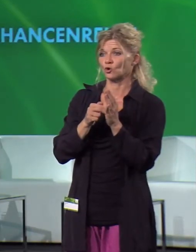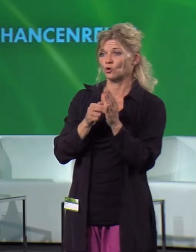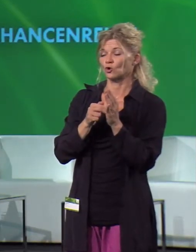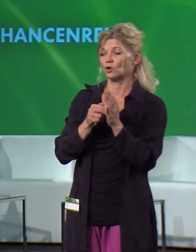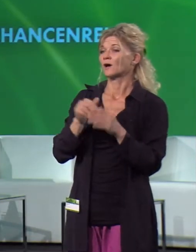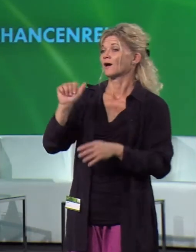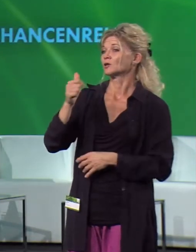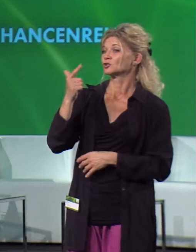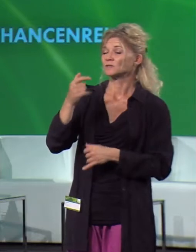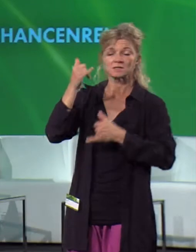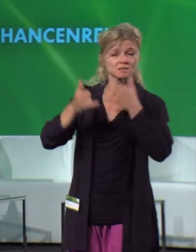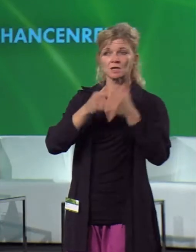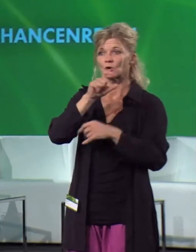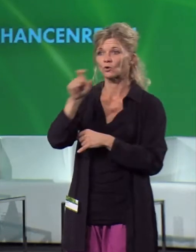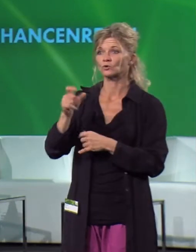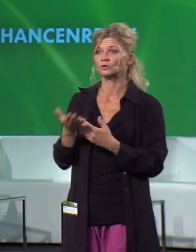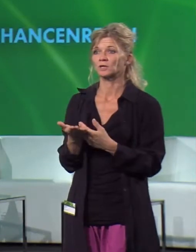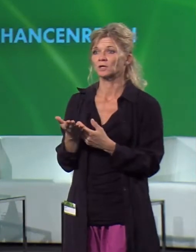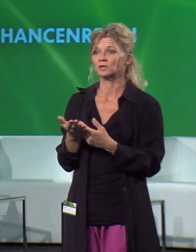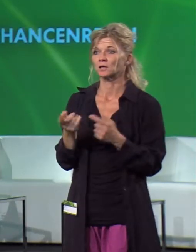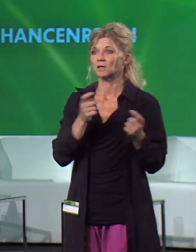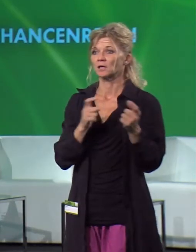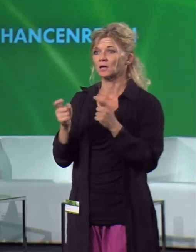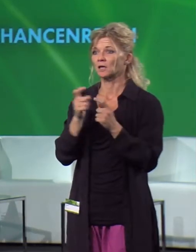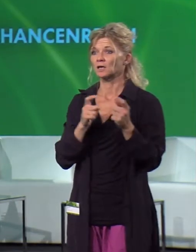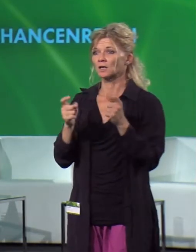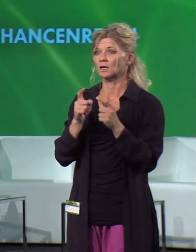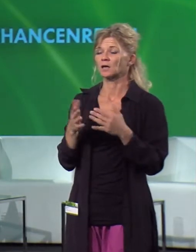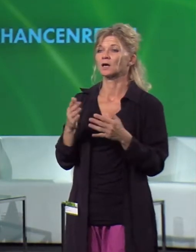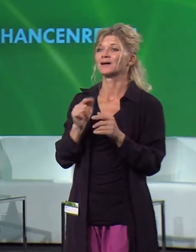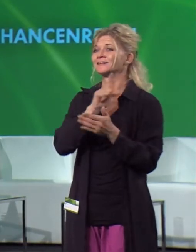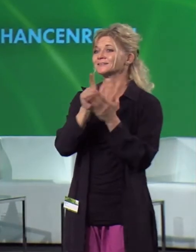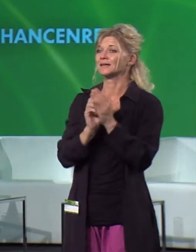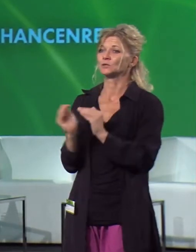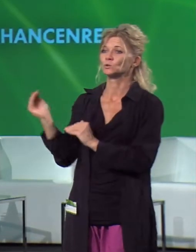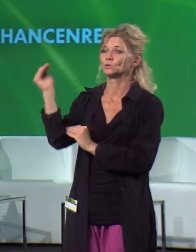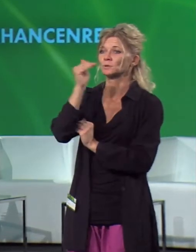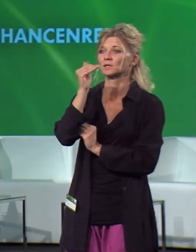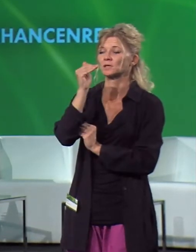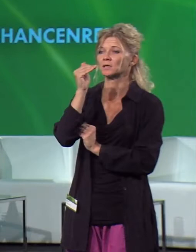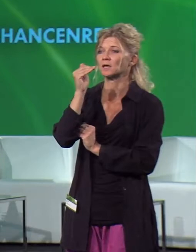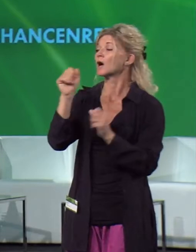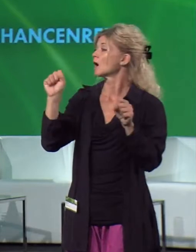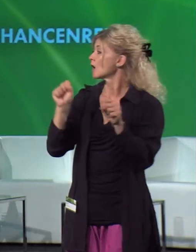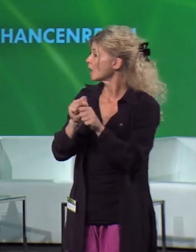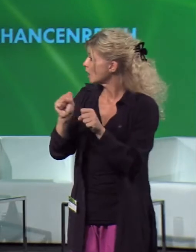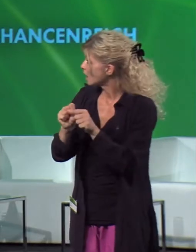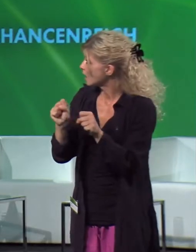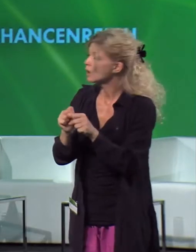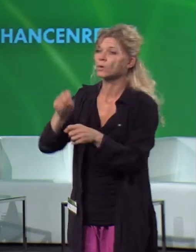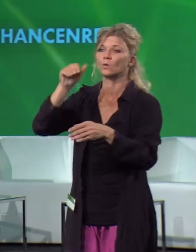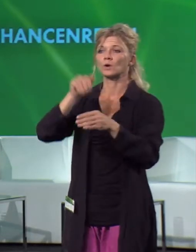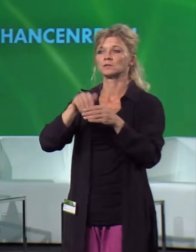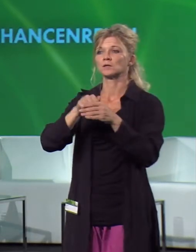Jahrhundert wird eine über die Zeit sein und sie wird eine darüber sein und die wird auch in Österreich, wenn sie nicht